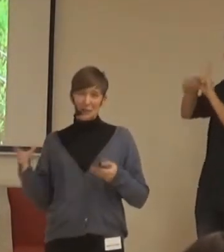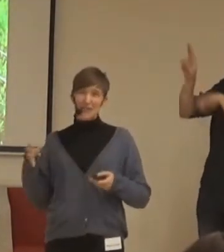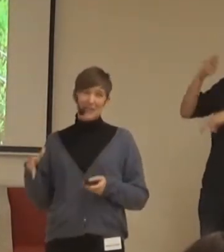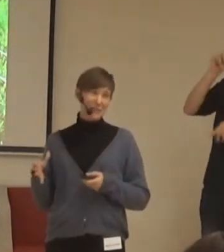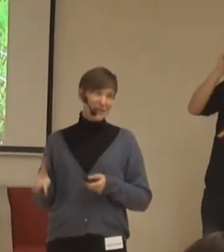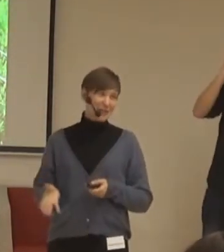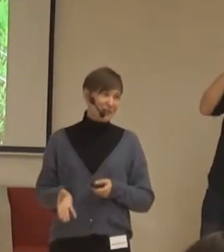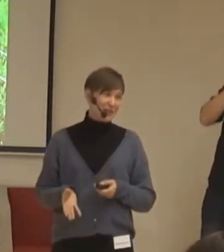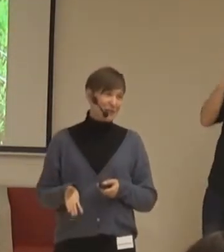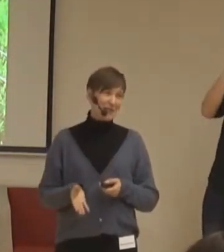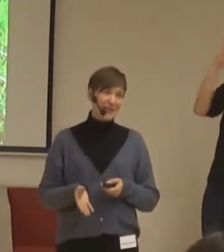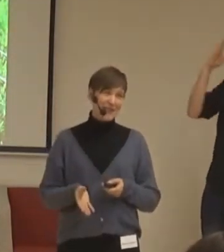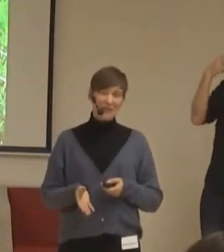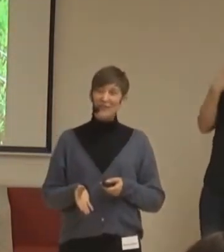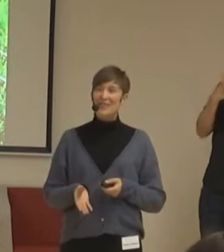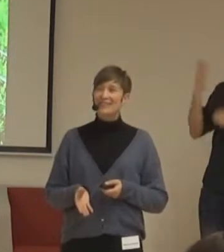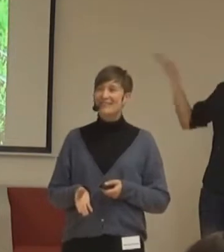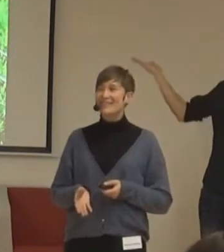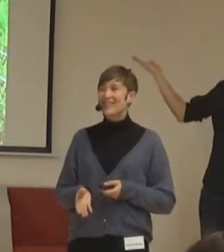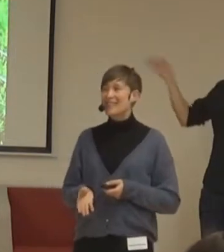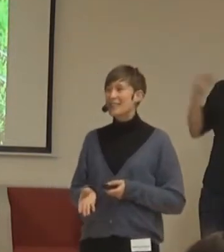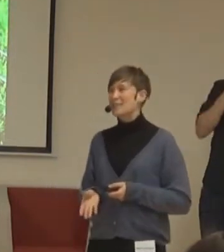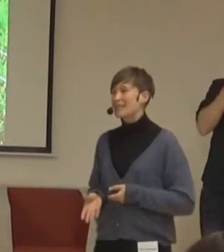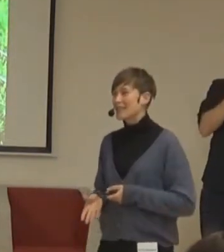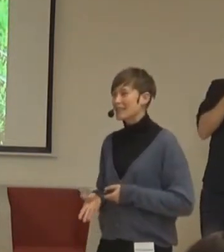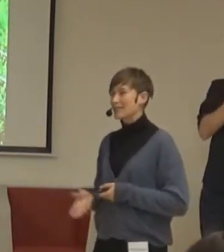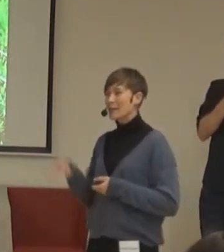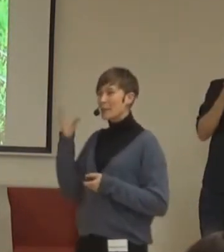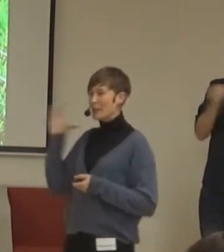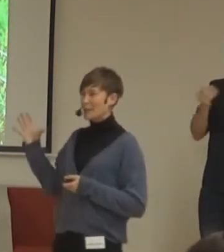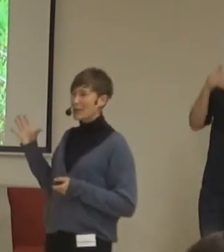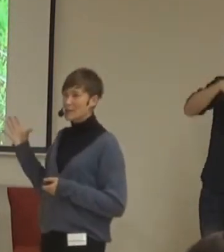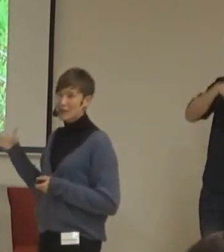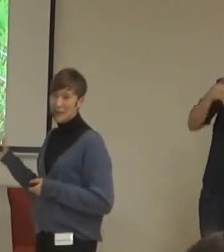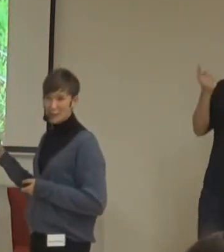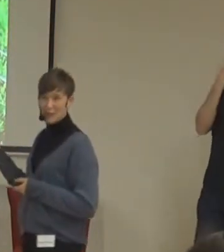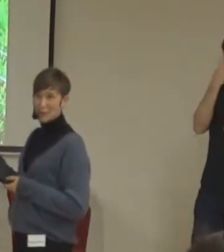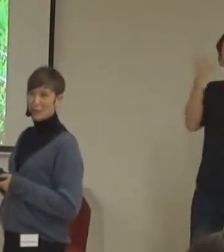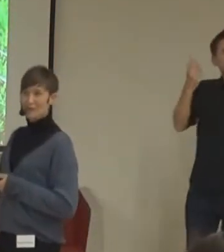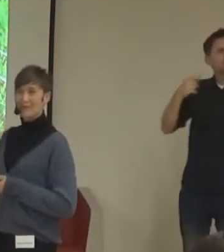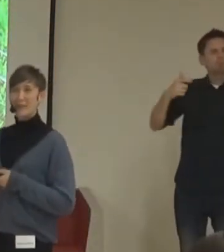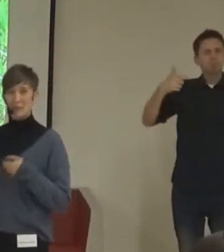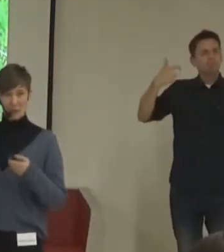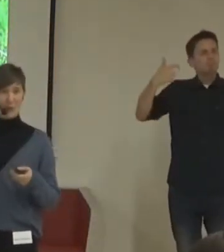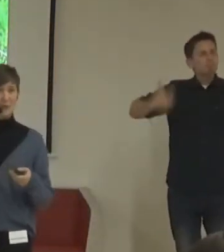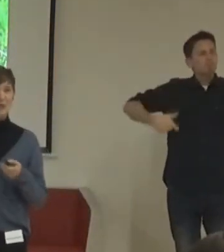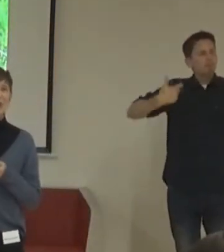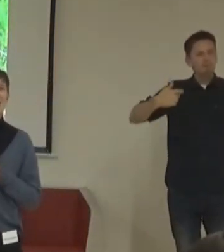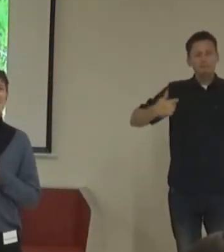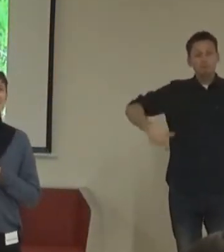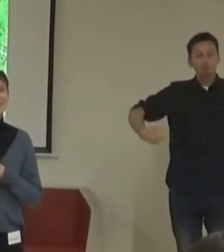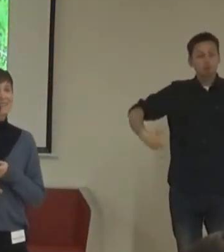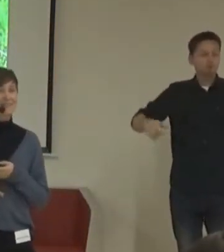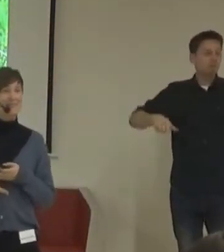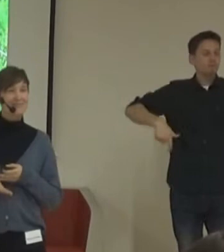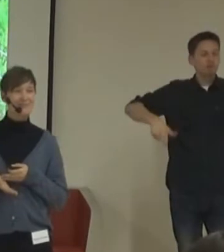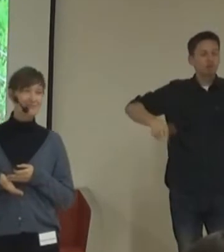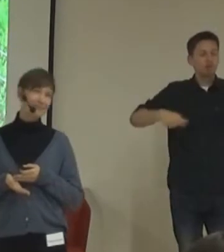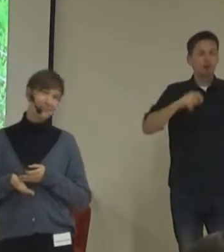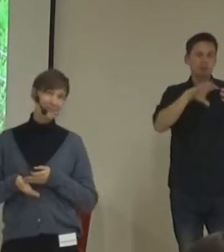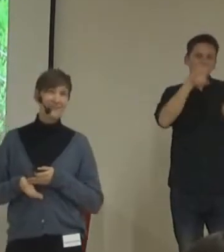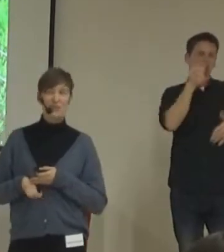ale většinou, když se řekne přístupnost nebo bezdariárovost, tak se většinou představí, jak to dám člověka na vozíku, přímo toho vozíčkáře,